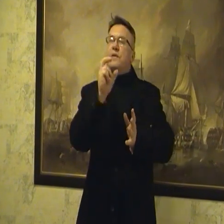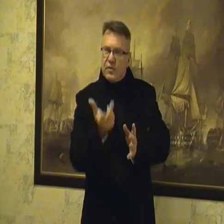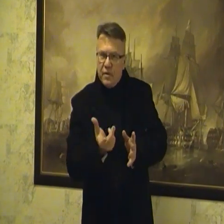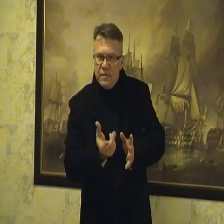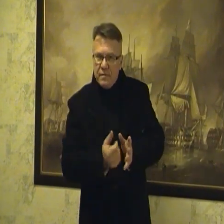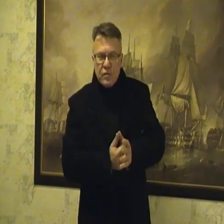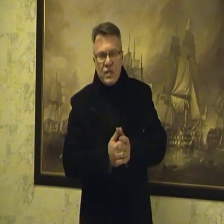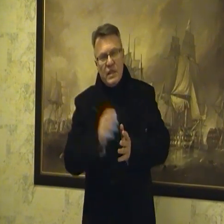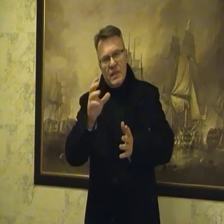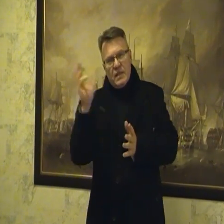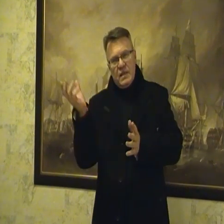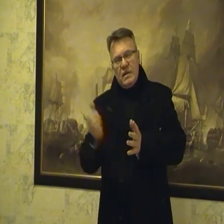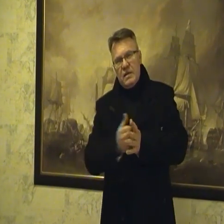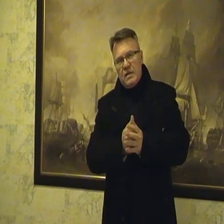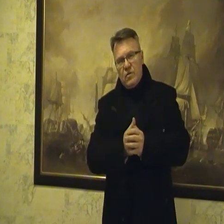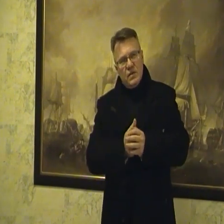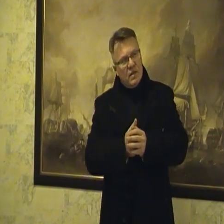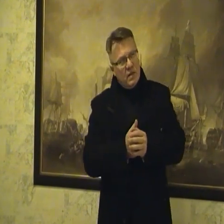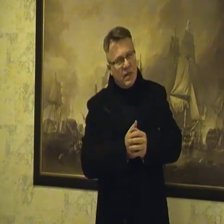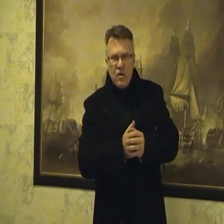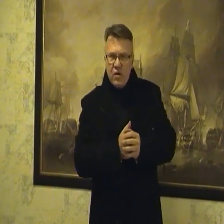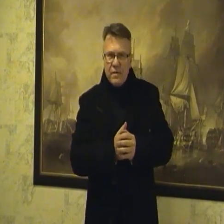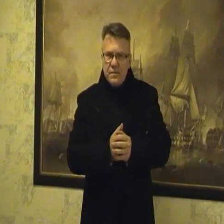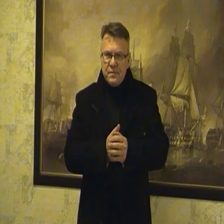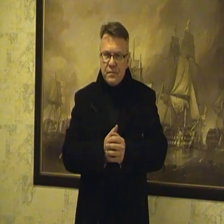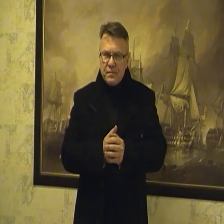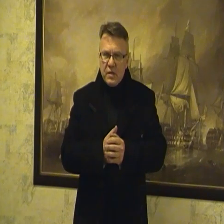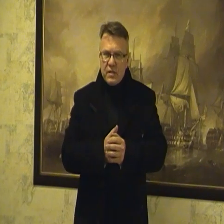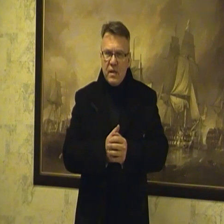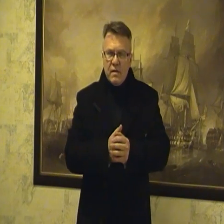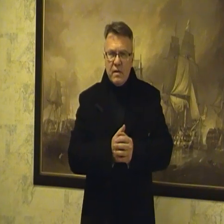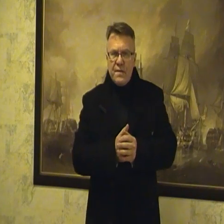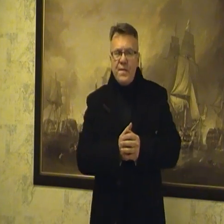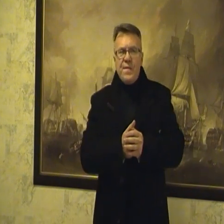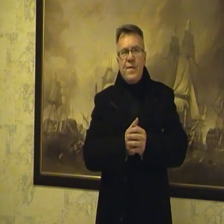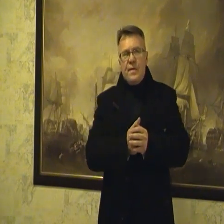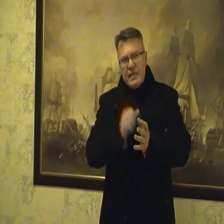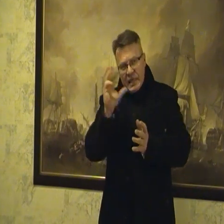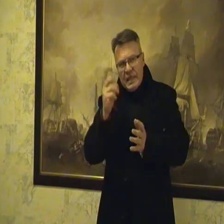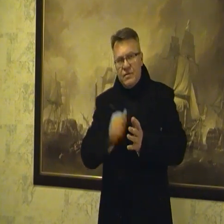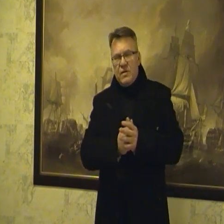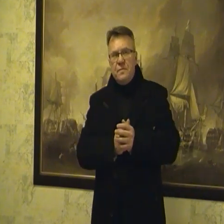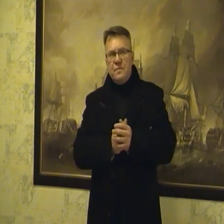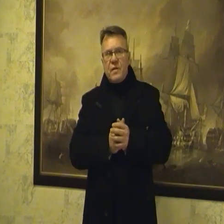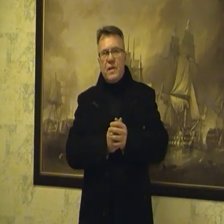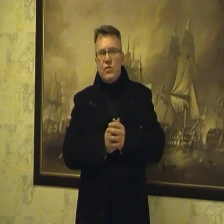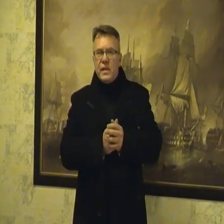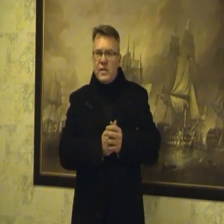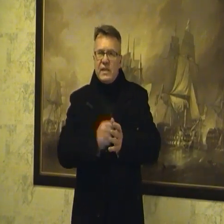wypsło? Otóż taki jeden główny chyba goolog polski nie tak dawno w Radiu Mario